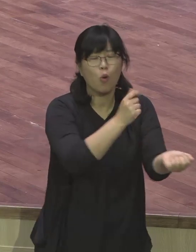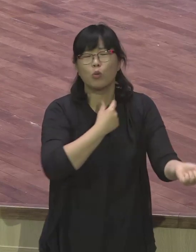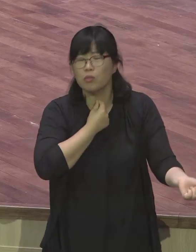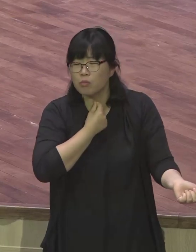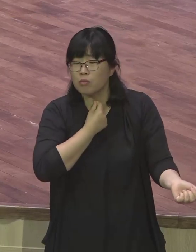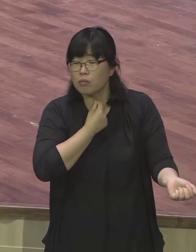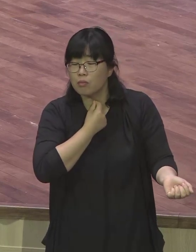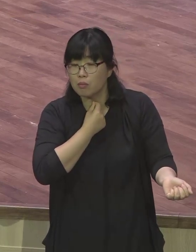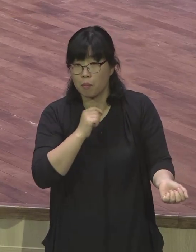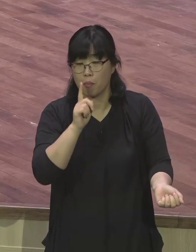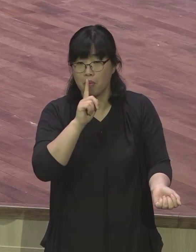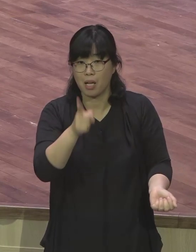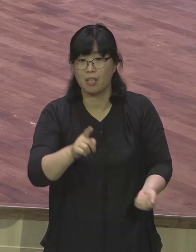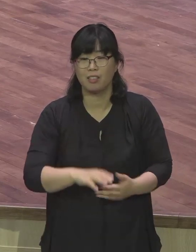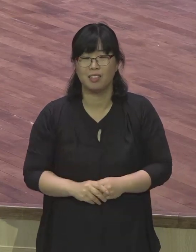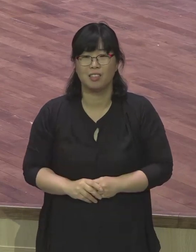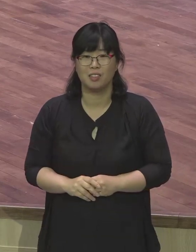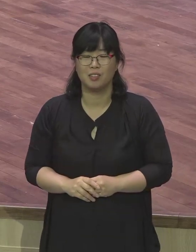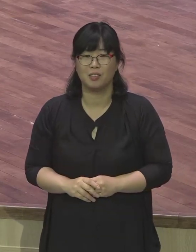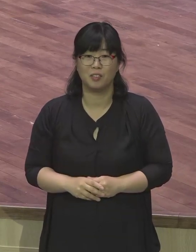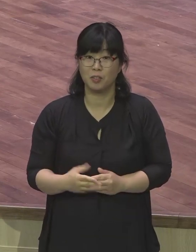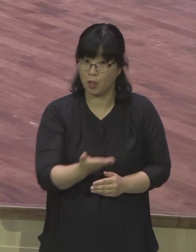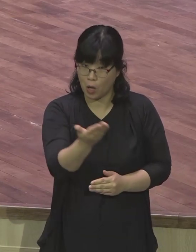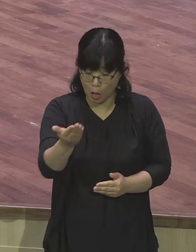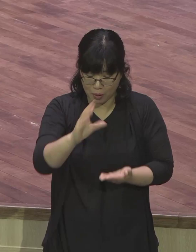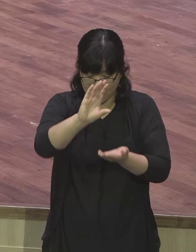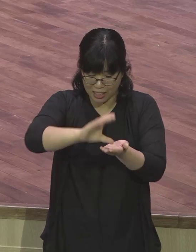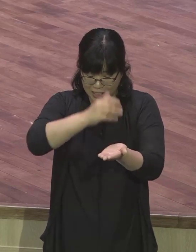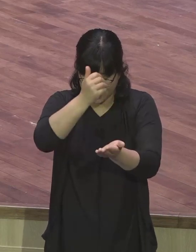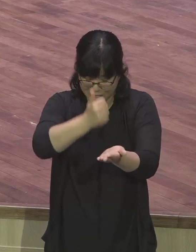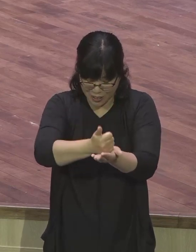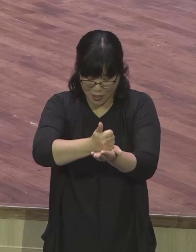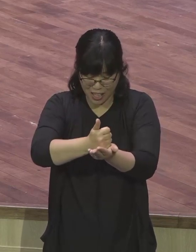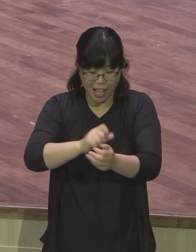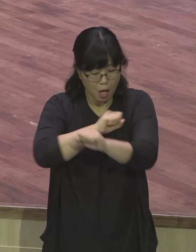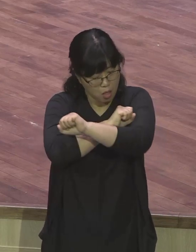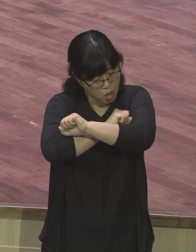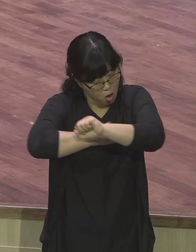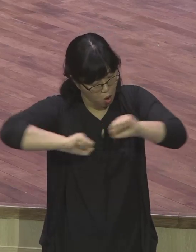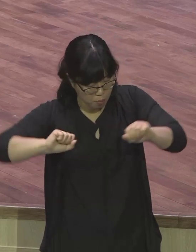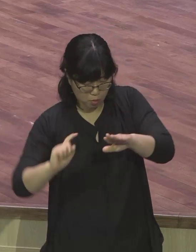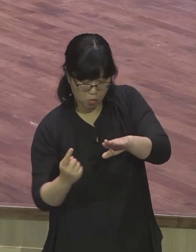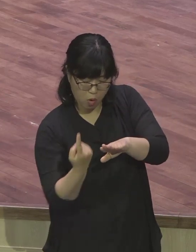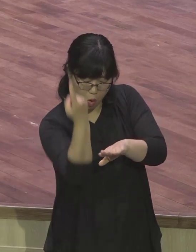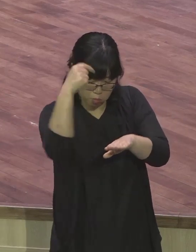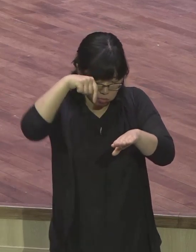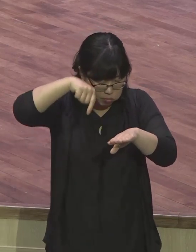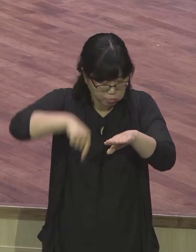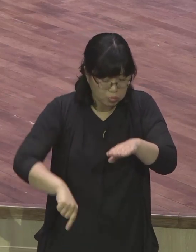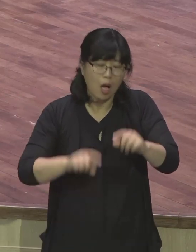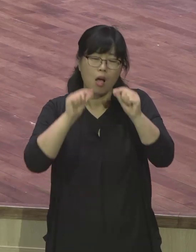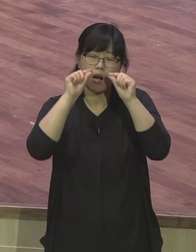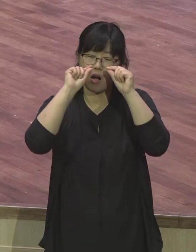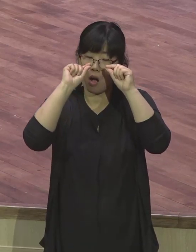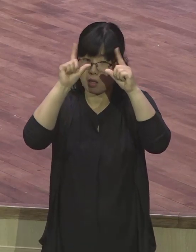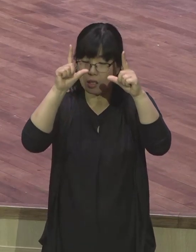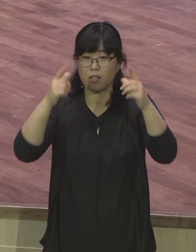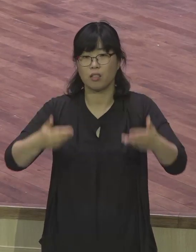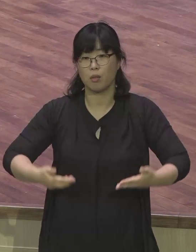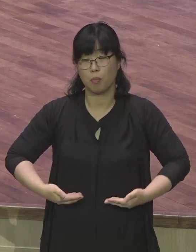넓이와 넓이와 깊이와 길이를 깨달아가고 응답받는 것이 있는데 그것이 그리스도 안에 있는 높이라는